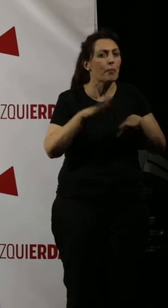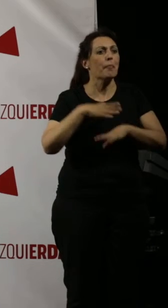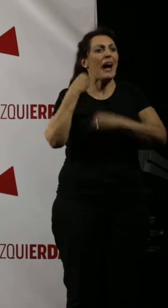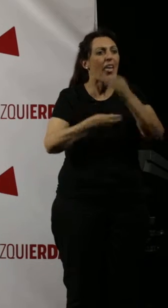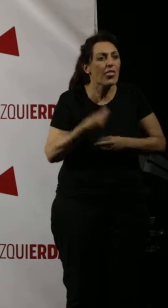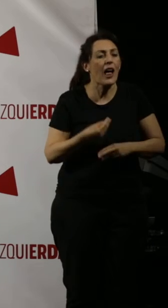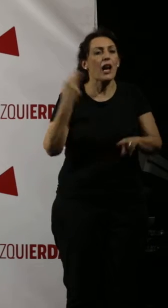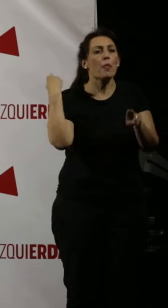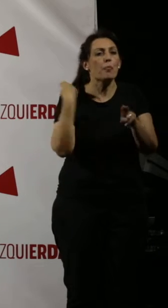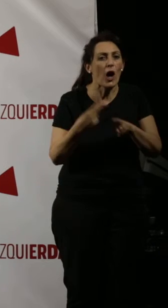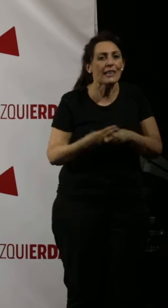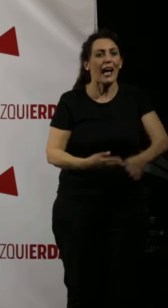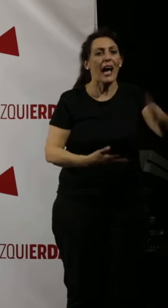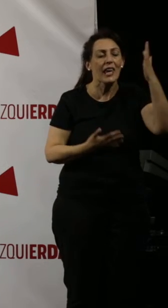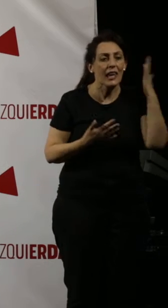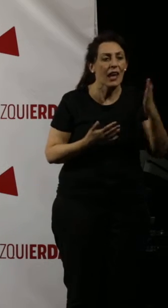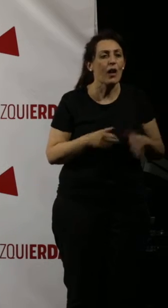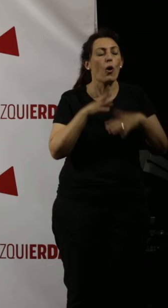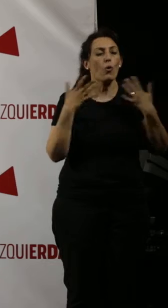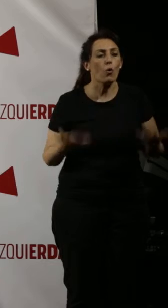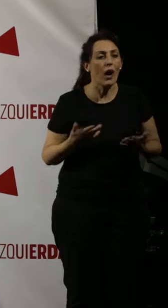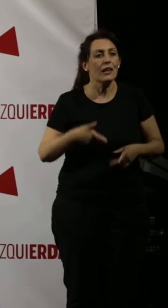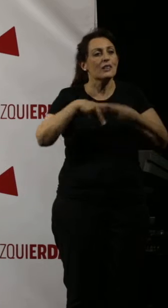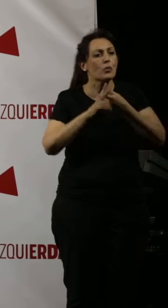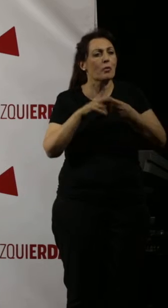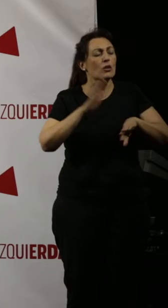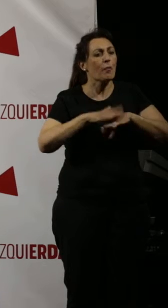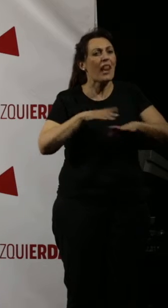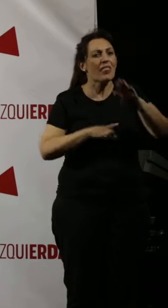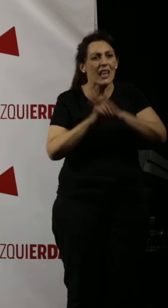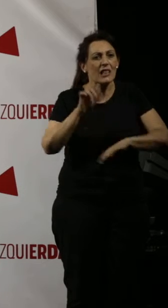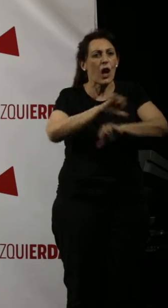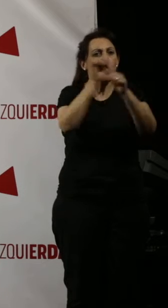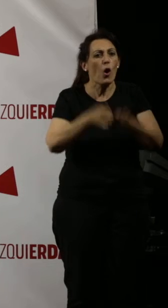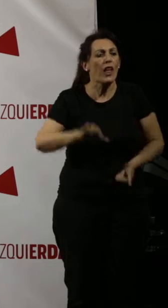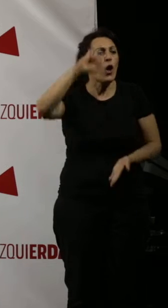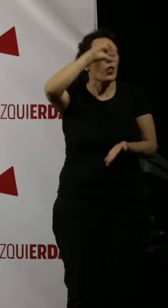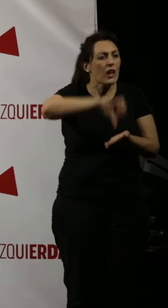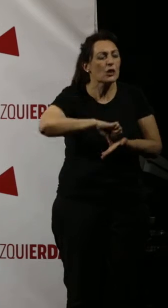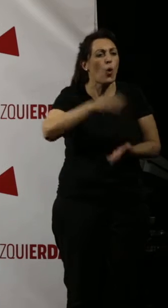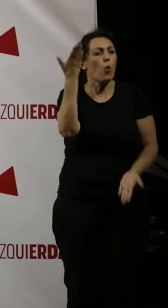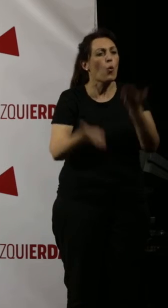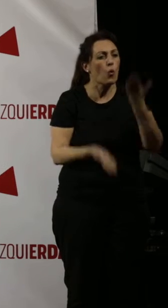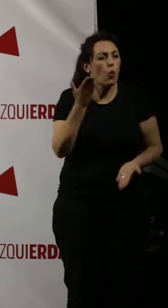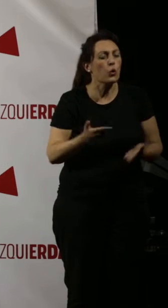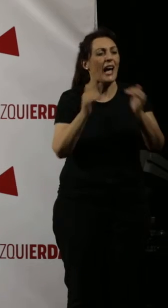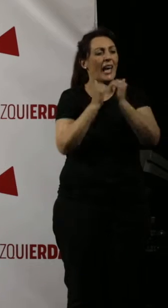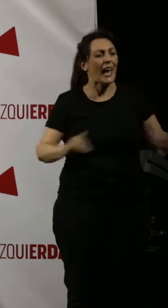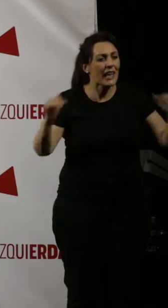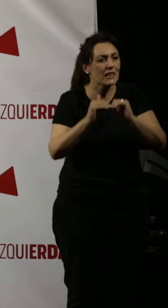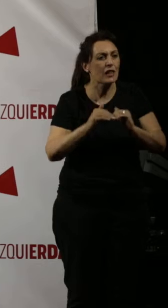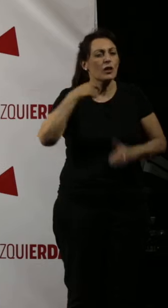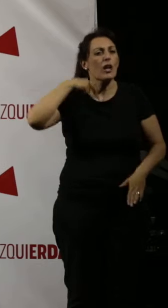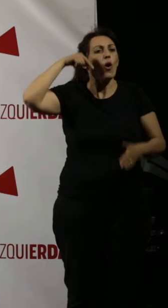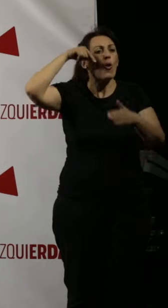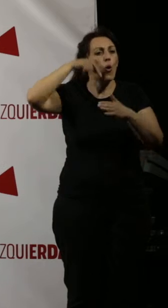hacer políticas de izquierda? ¿Cuál es el mejor instrumento para desarrollar un modelo de ciudad justa, equitativa y